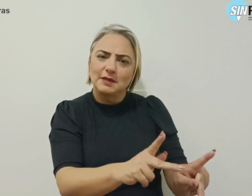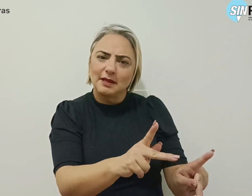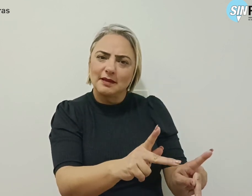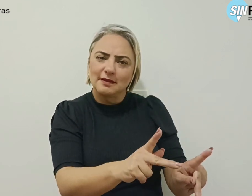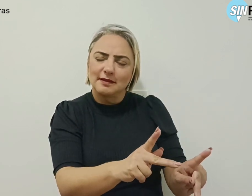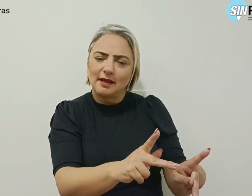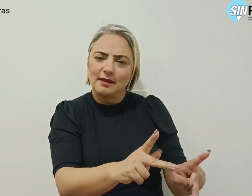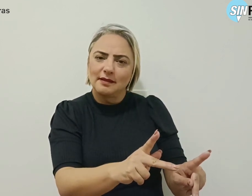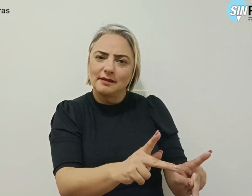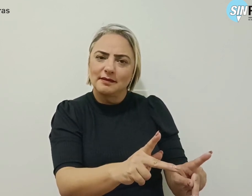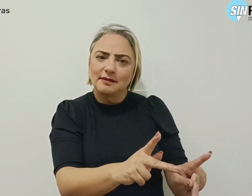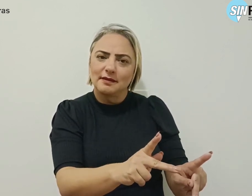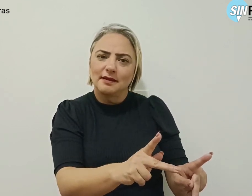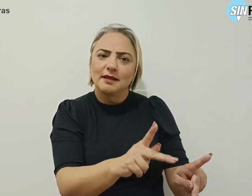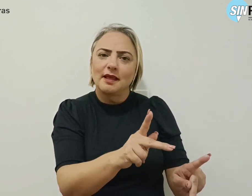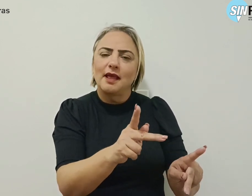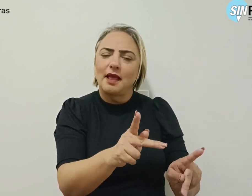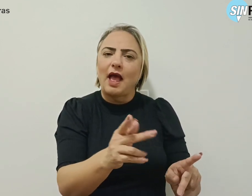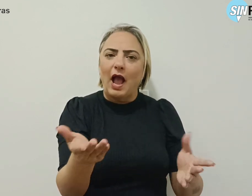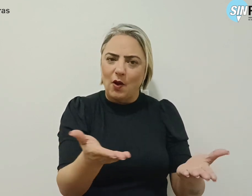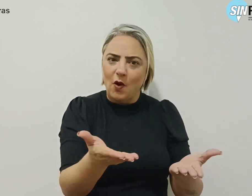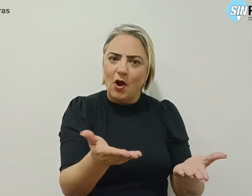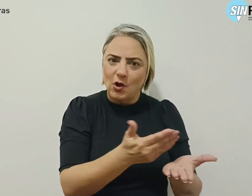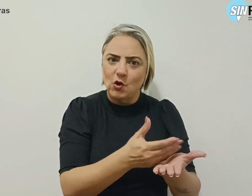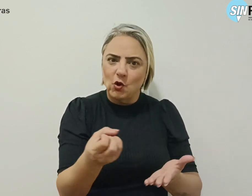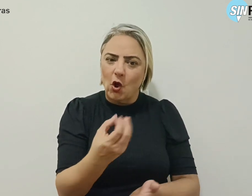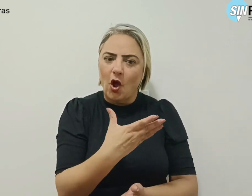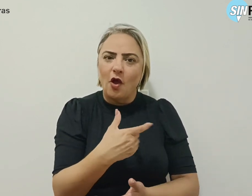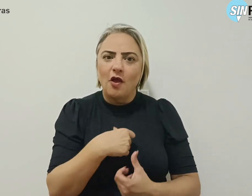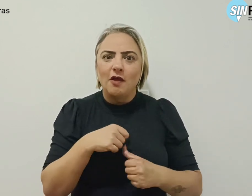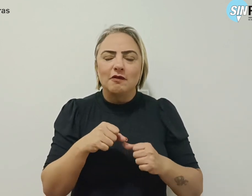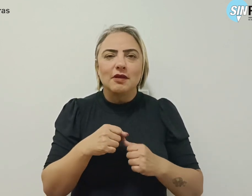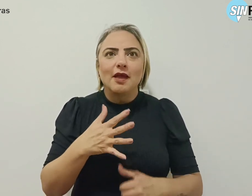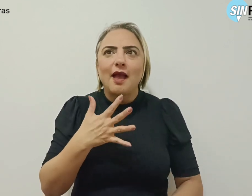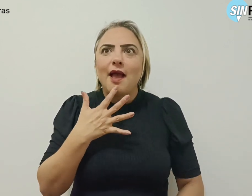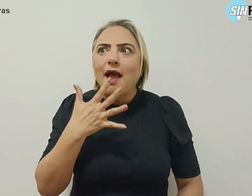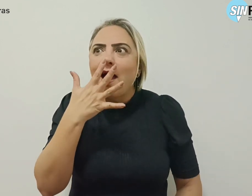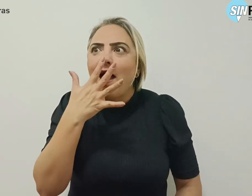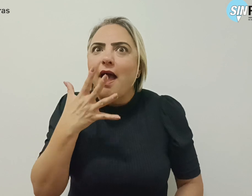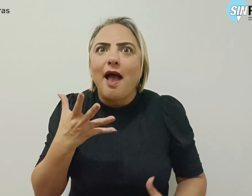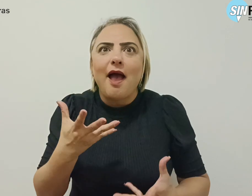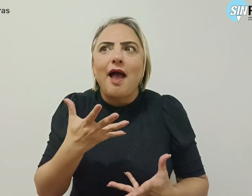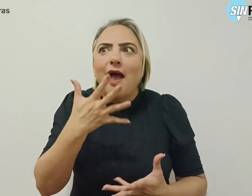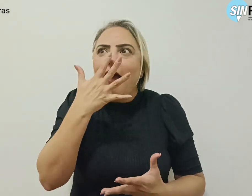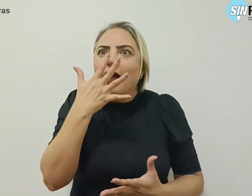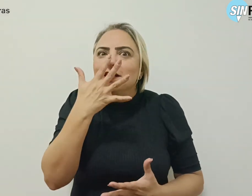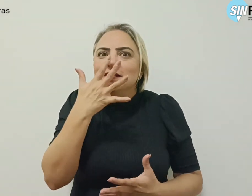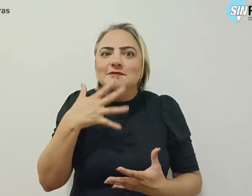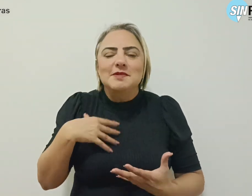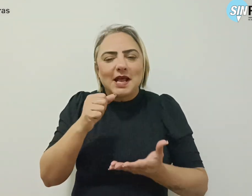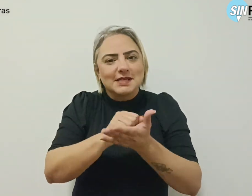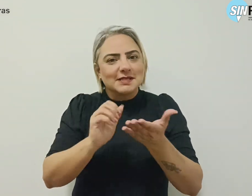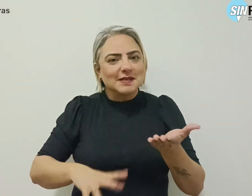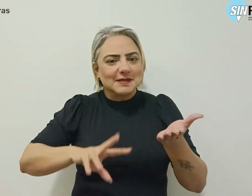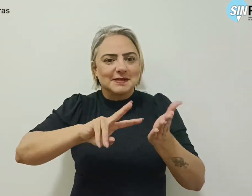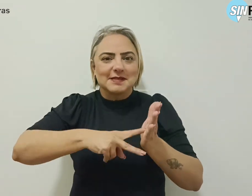aposentadas recentemente ficam encantados com essas ações que o sindicato realiza,